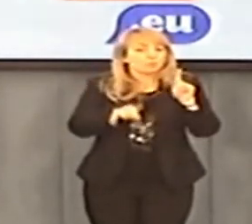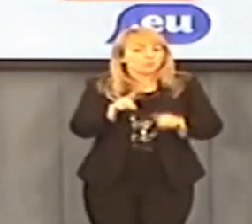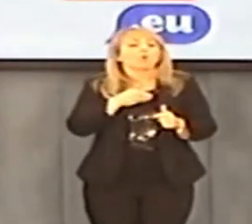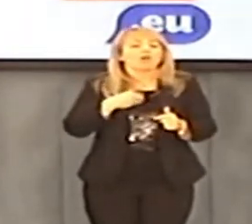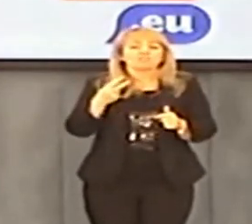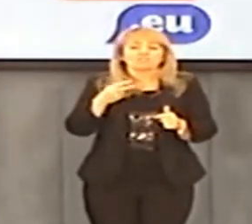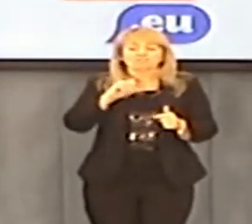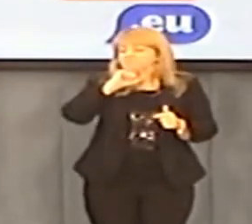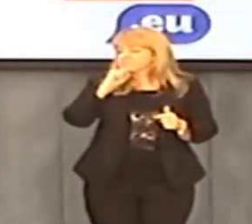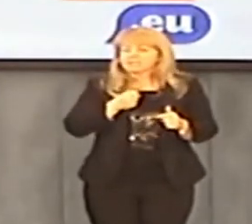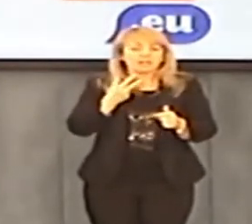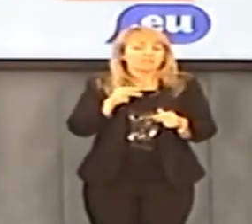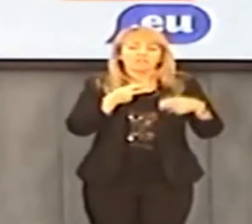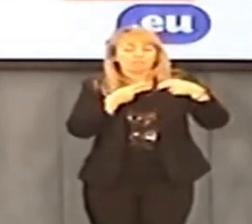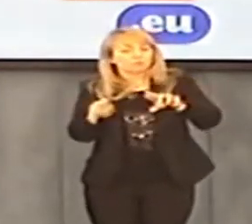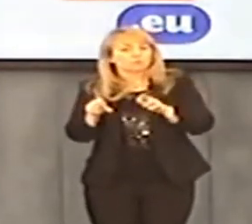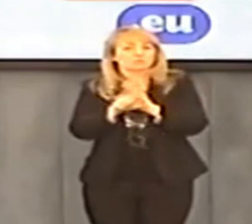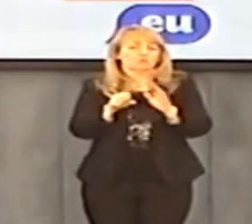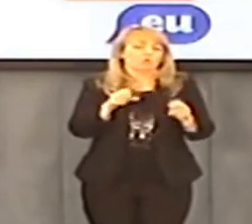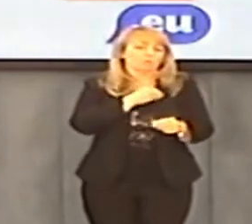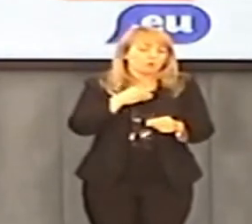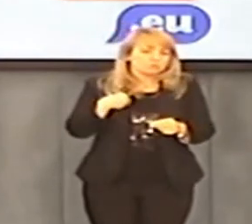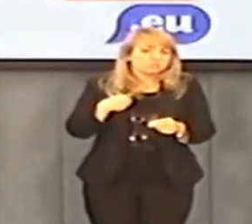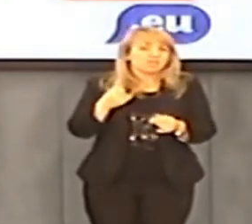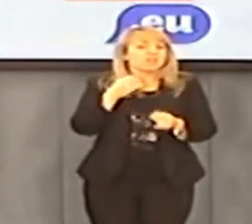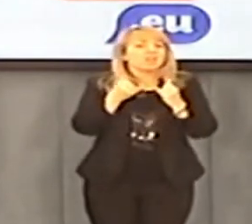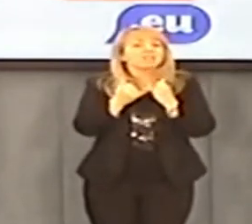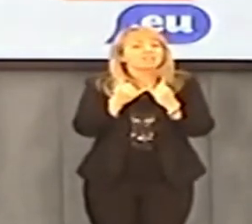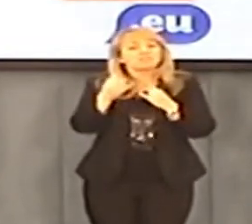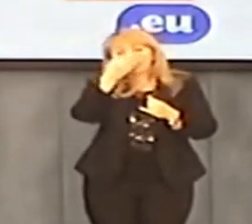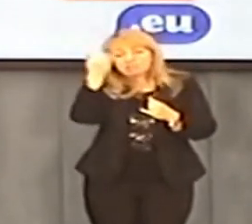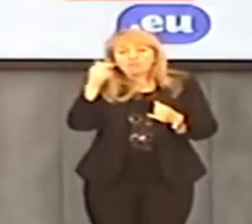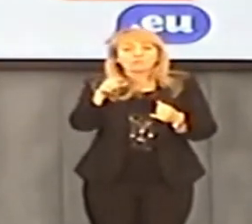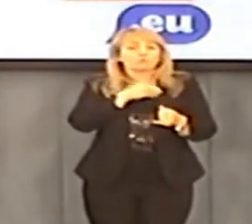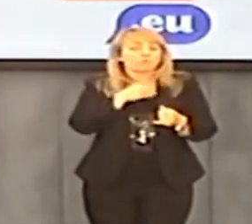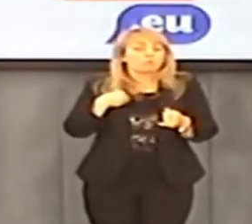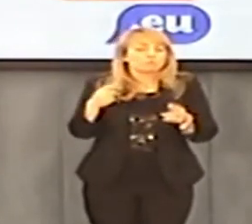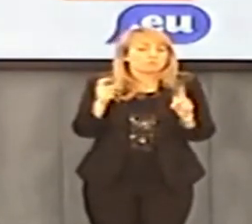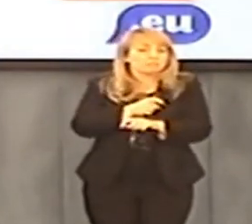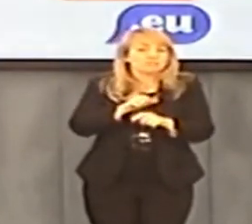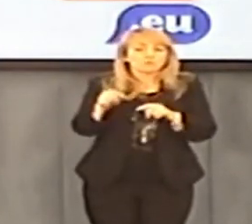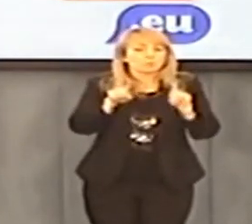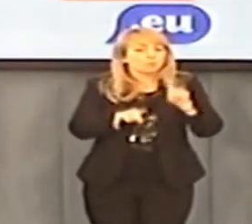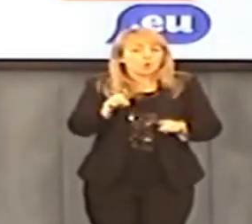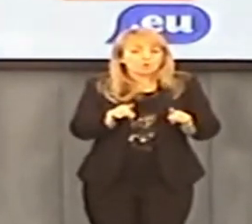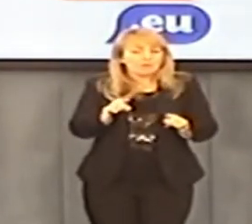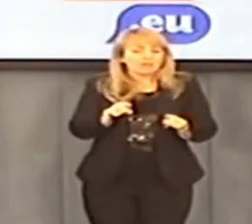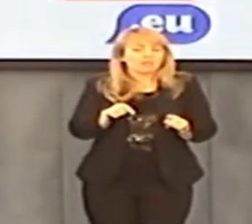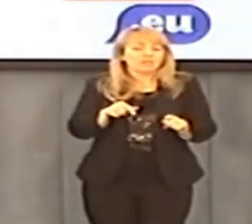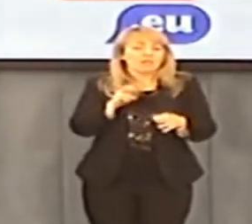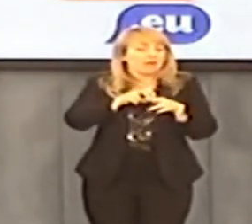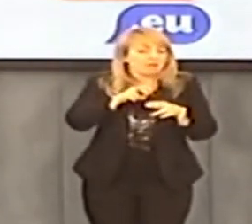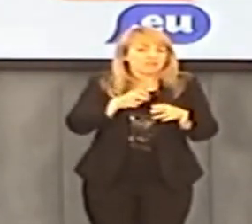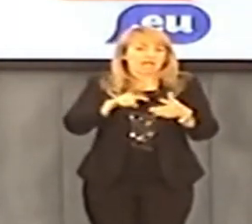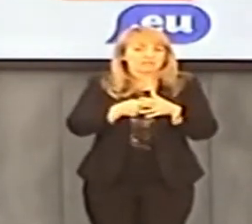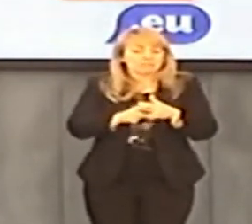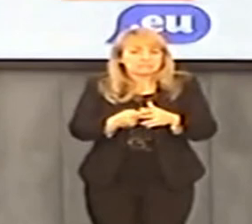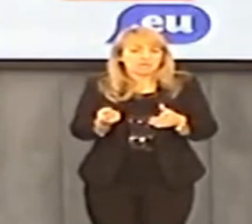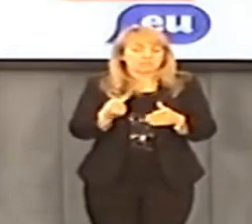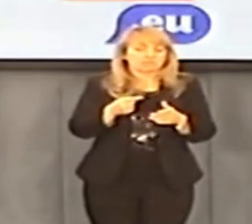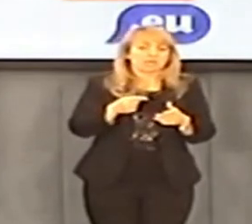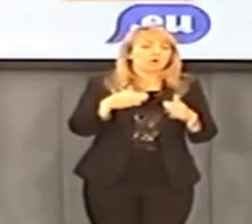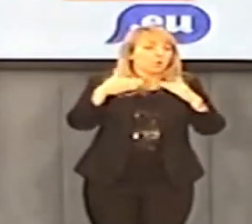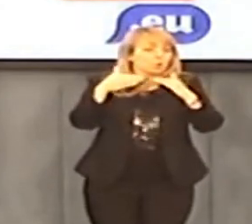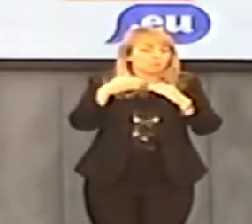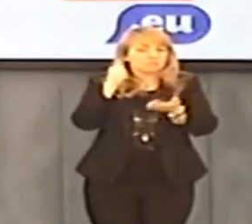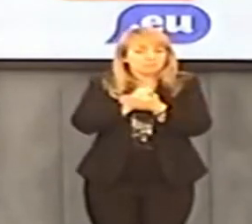jeśli nie będą wiedzieli, że polskie państwo stało się normalne. Że jest po prostu normalnym państwem europejskim. W sensie świadczenia usług lekarskich, sensie